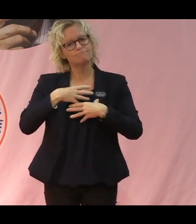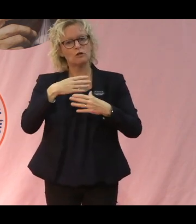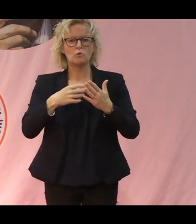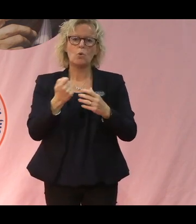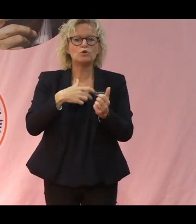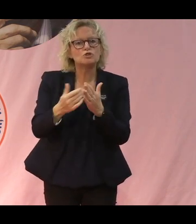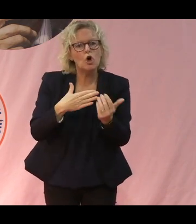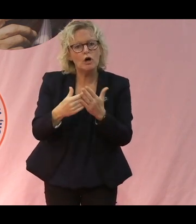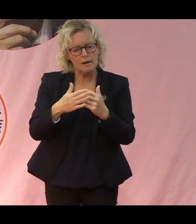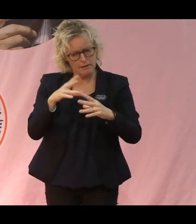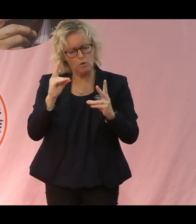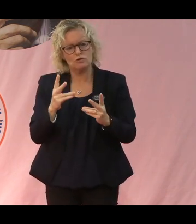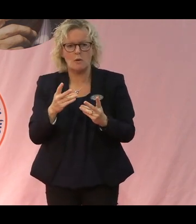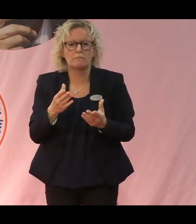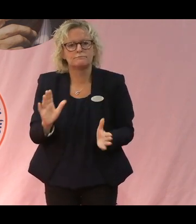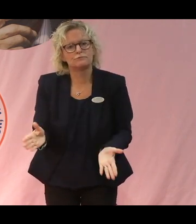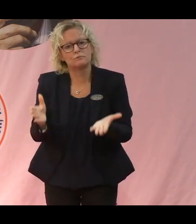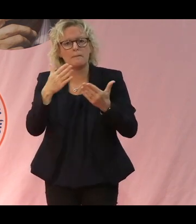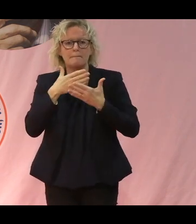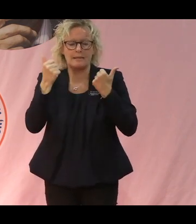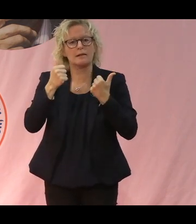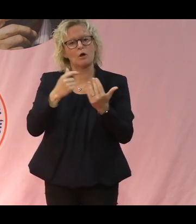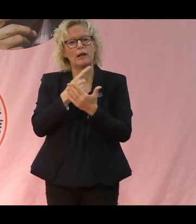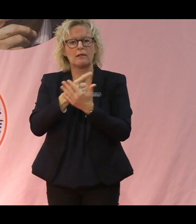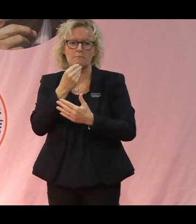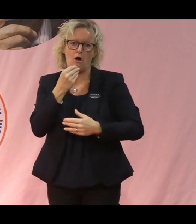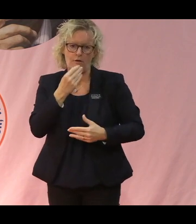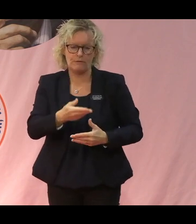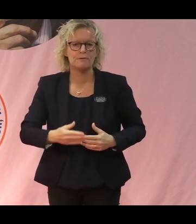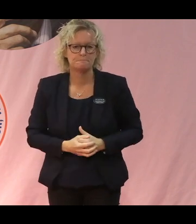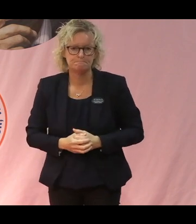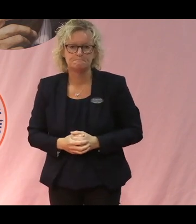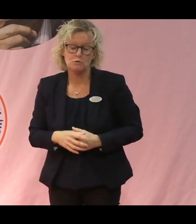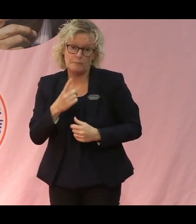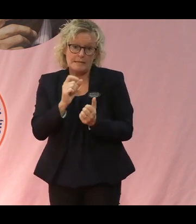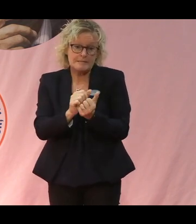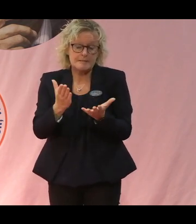också för att stötta upp matförsörjningen i lägret. Så det är ett sätt som vi jobbar.